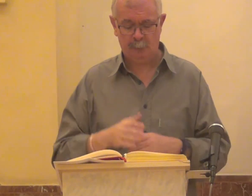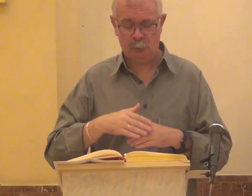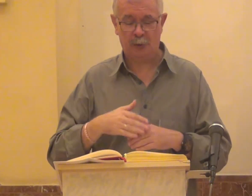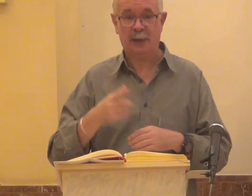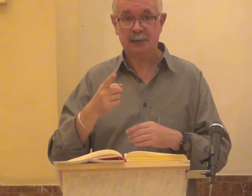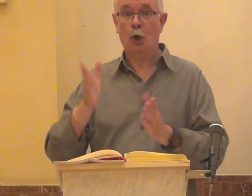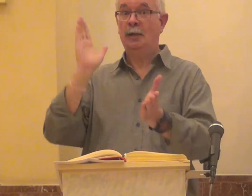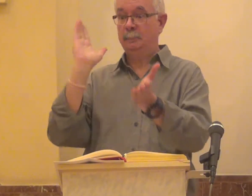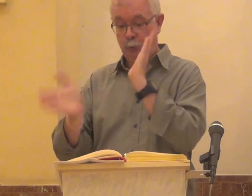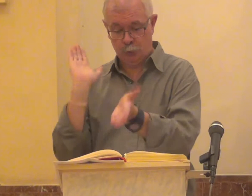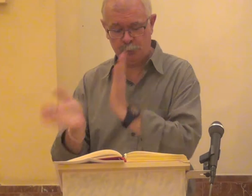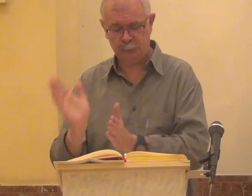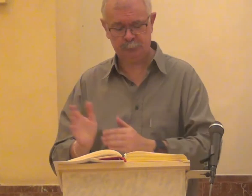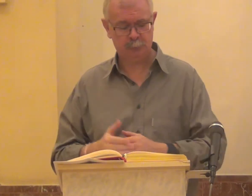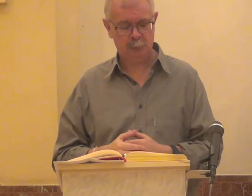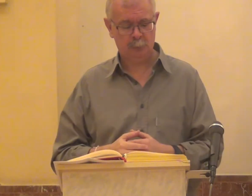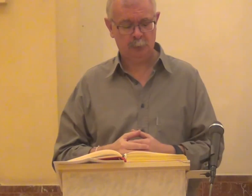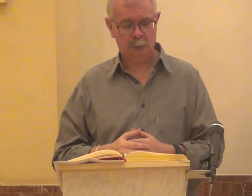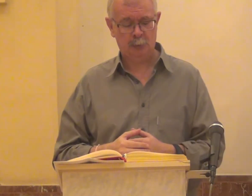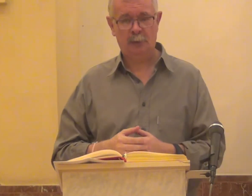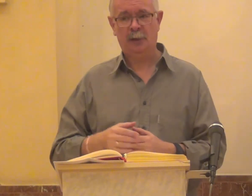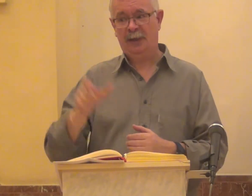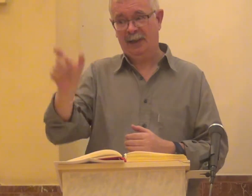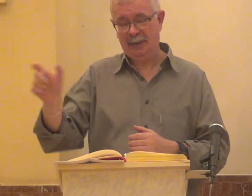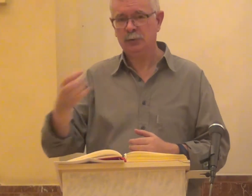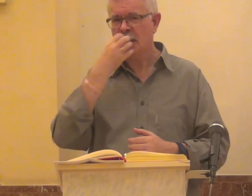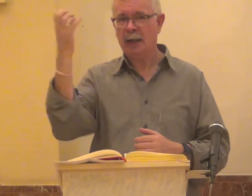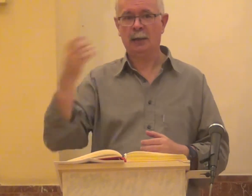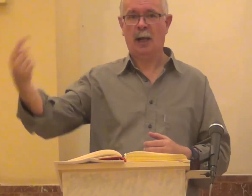si los explotas ellos gritarán a mí